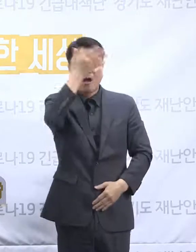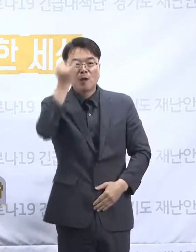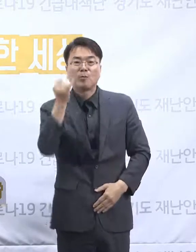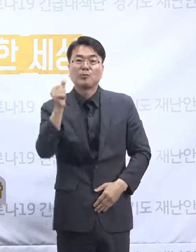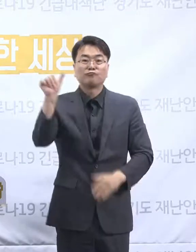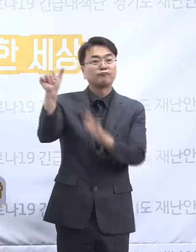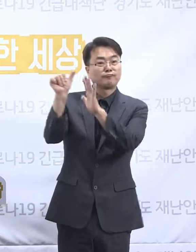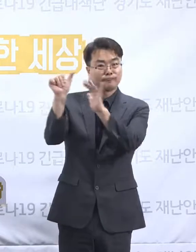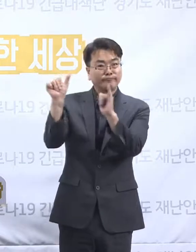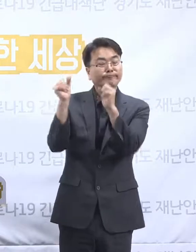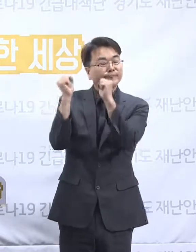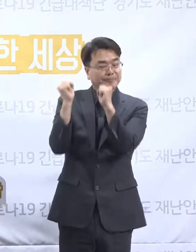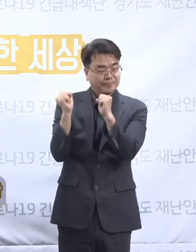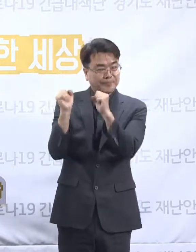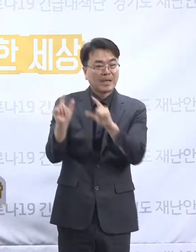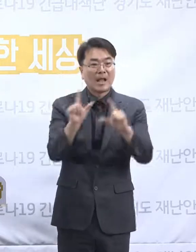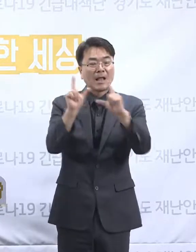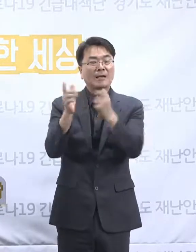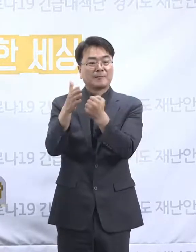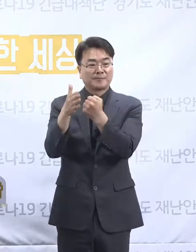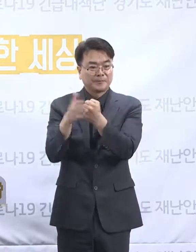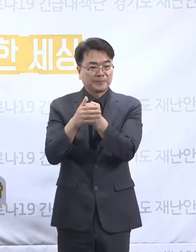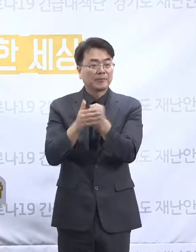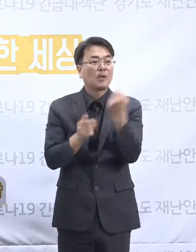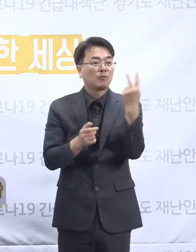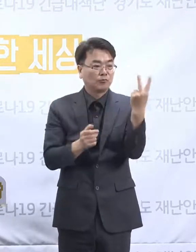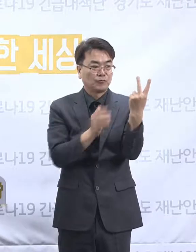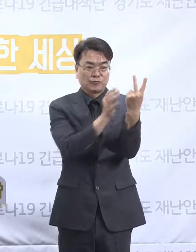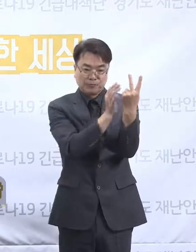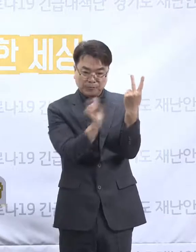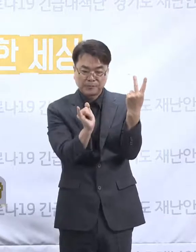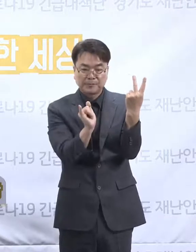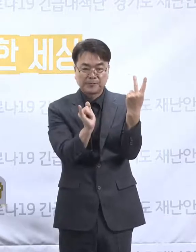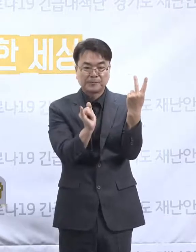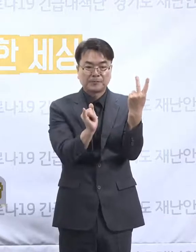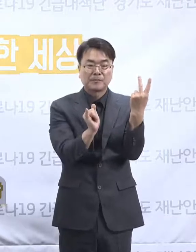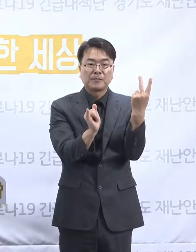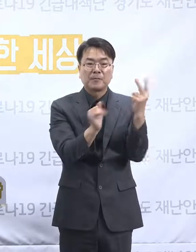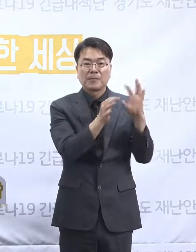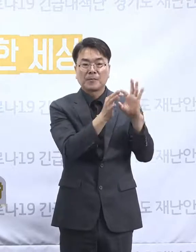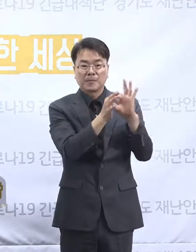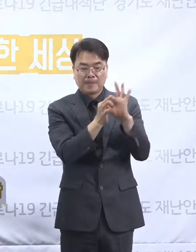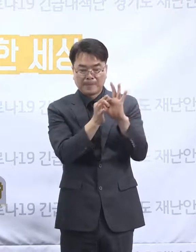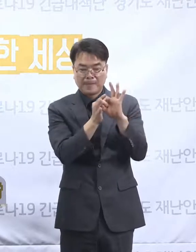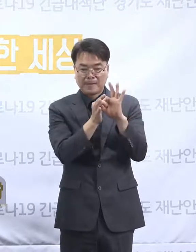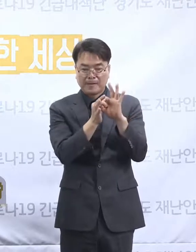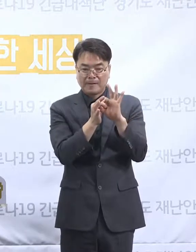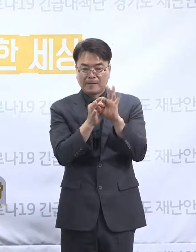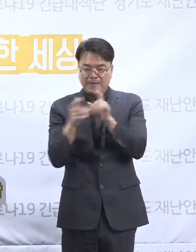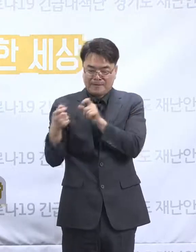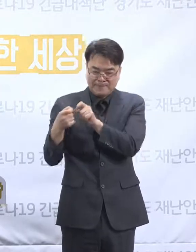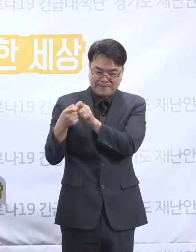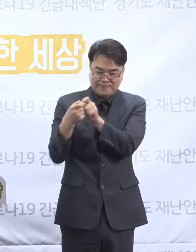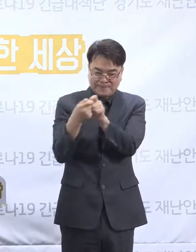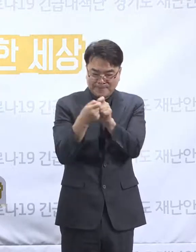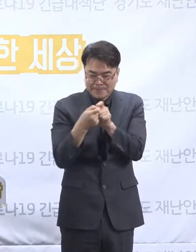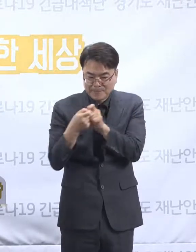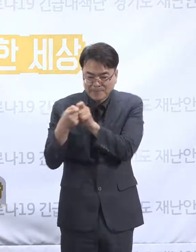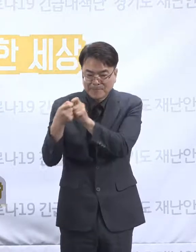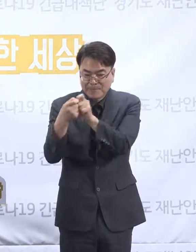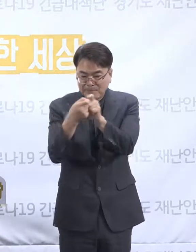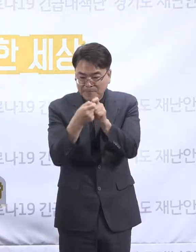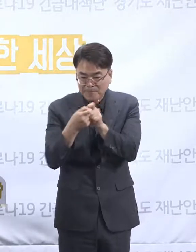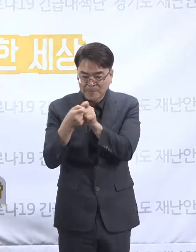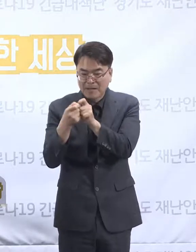계시니까 두 분이서 계속해서 아주 밀접한 관계를 맺으면서